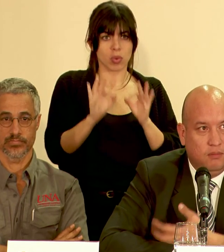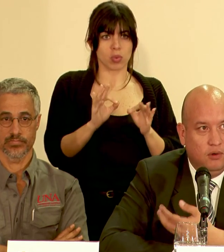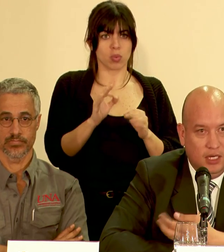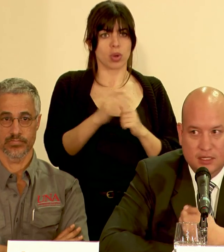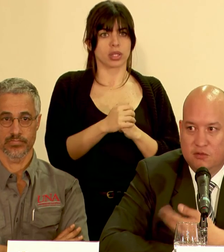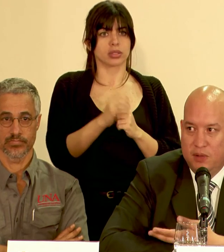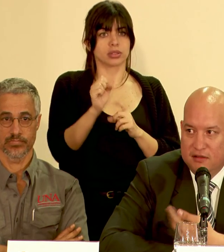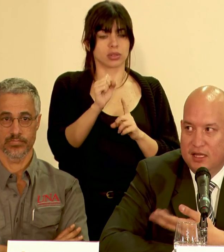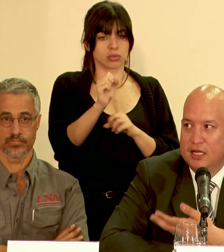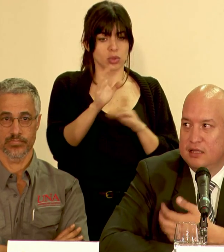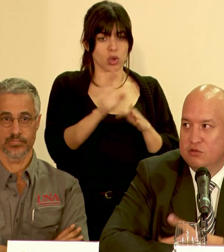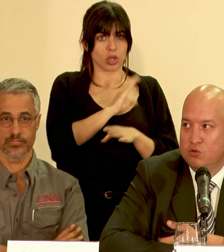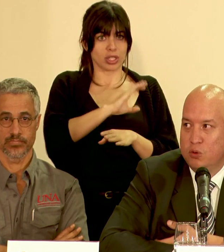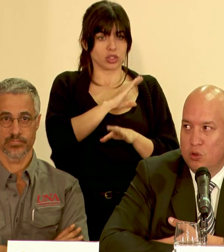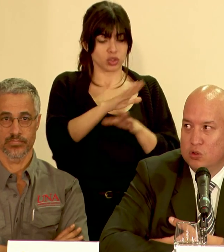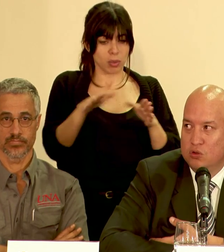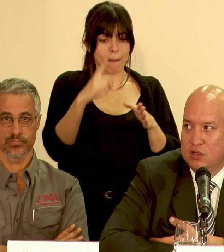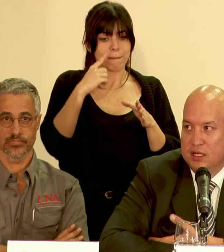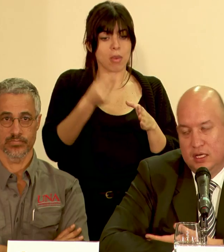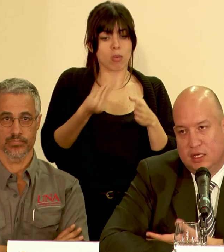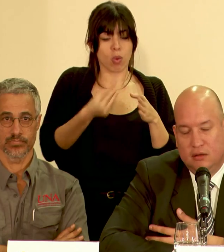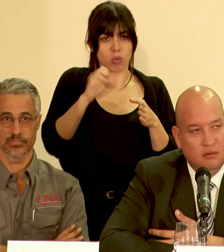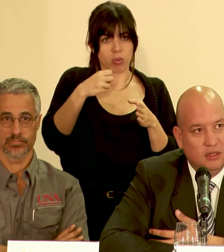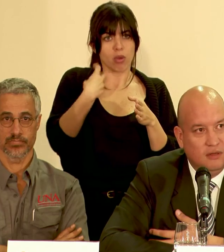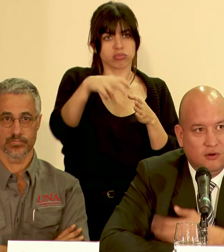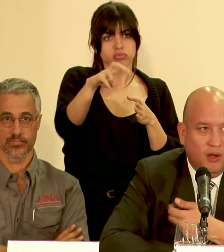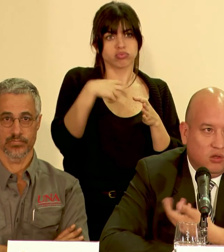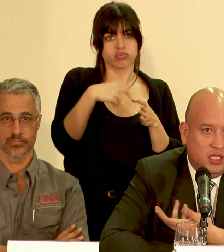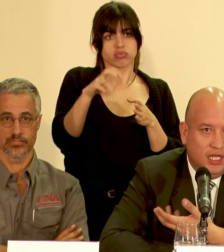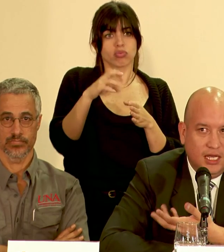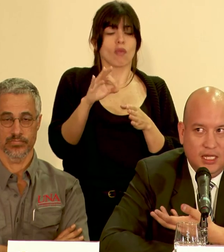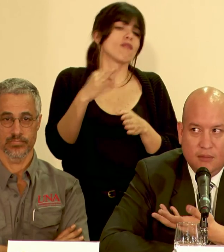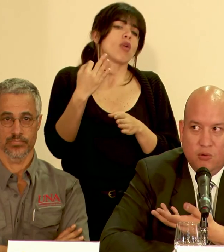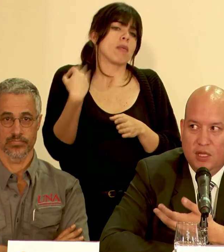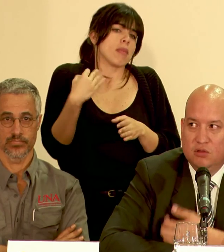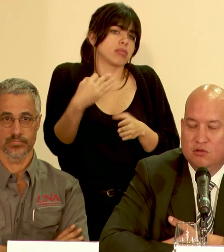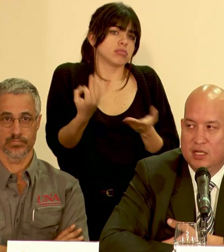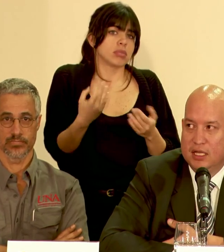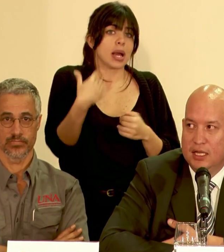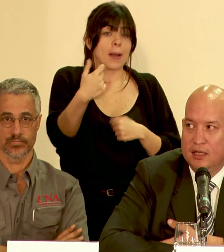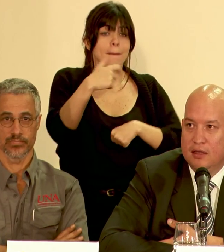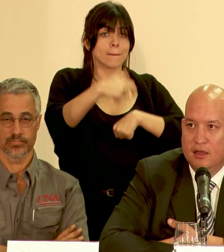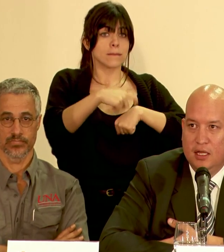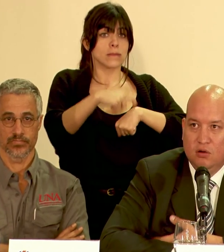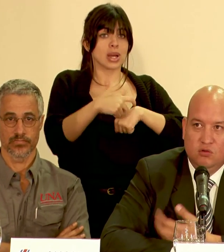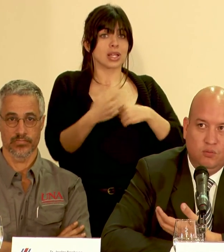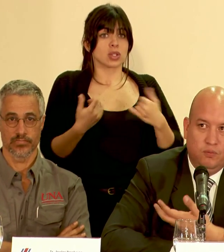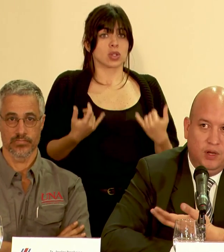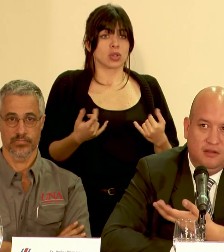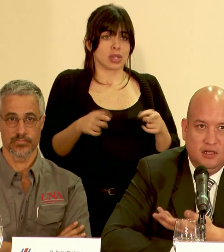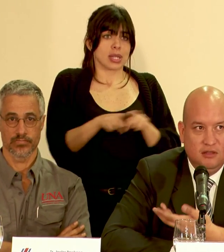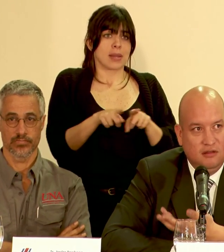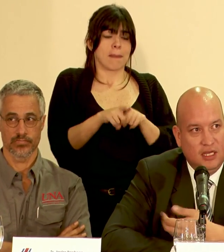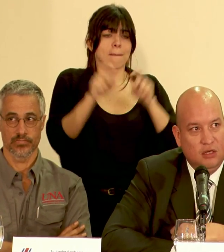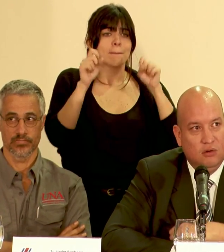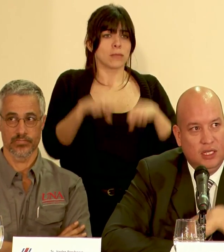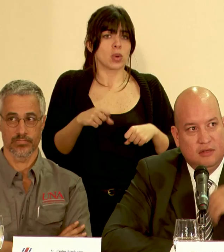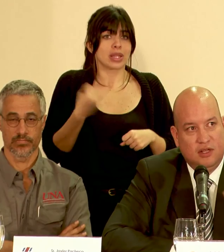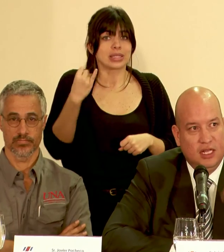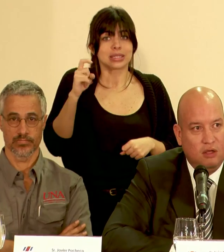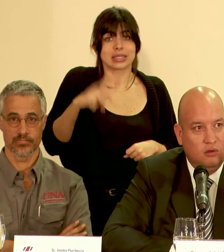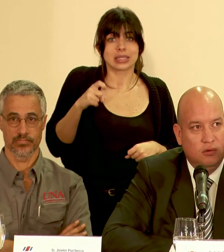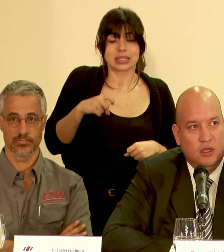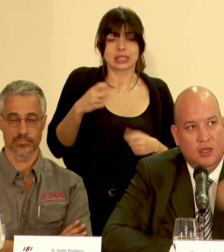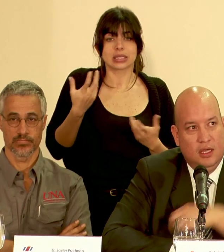para poder desplazar estos productos de forma cotidiana y en momentos en que incluso pueda ser necesario